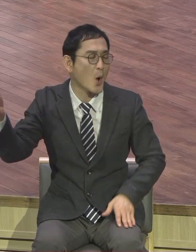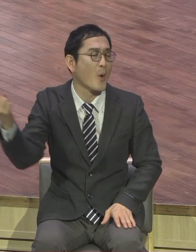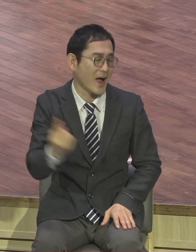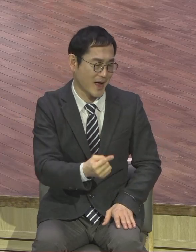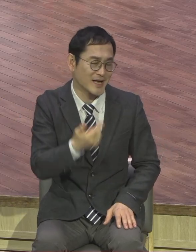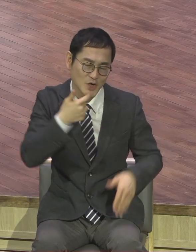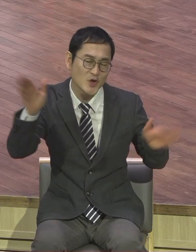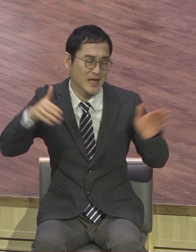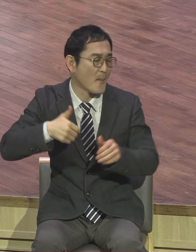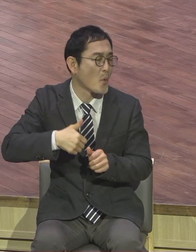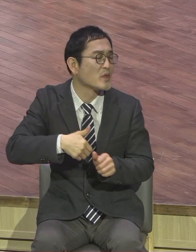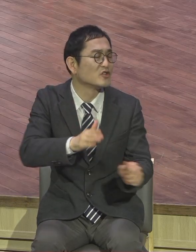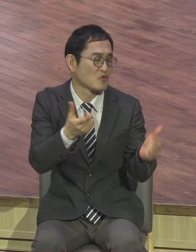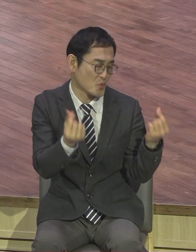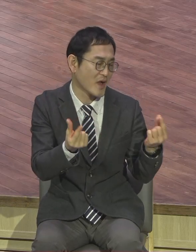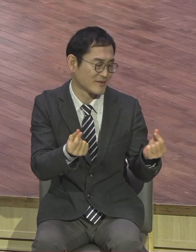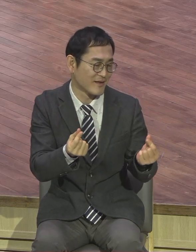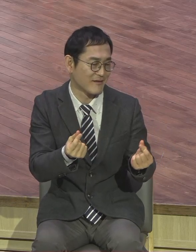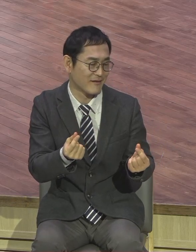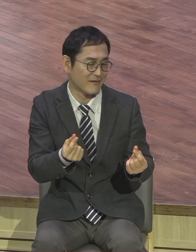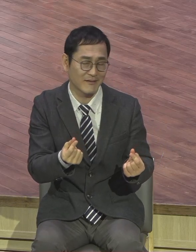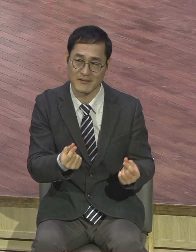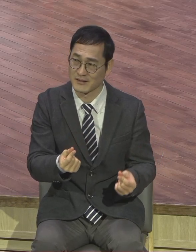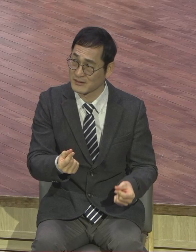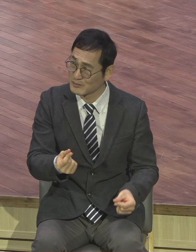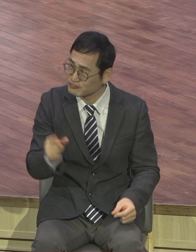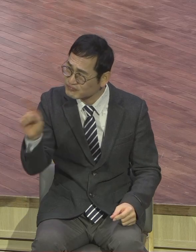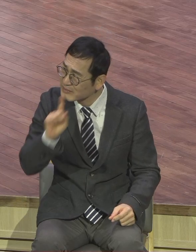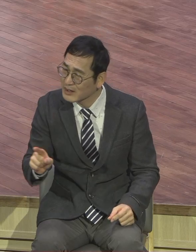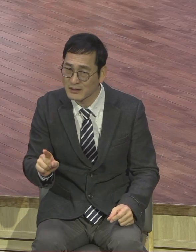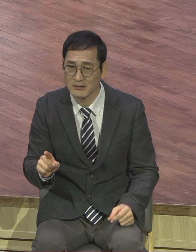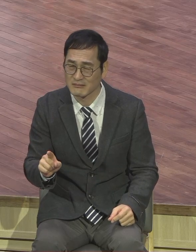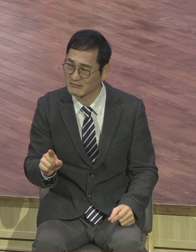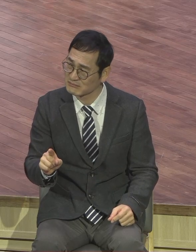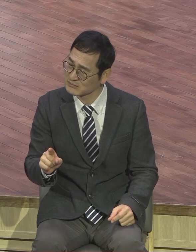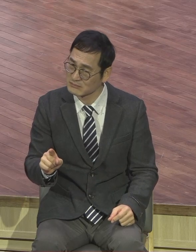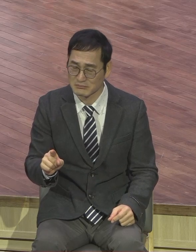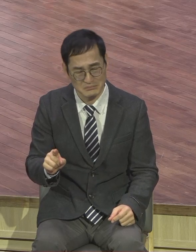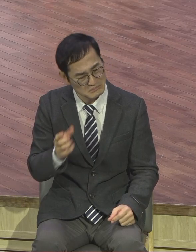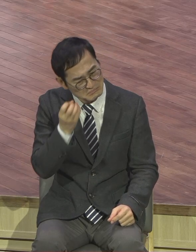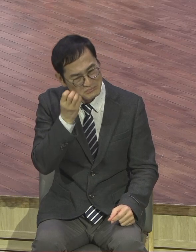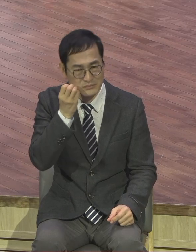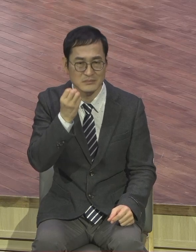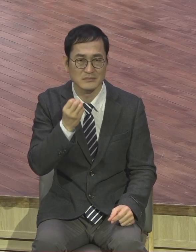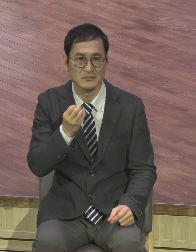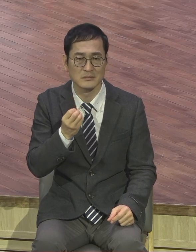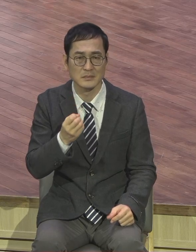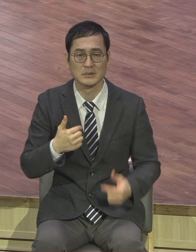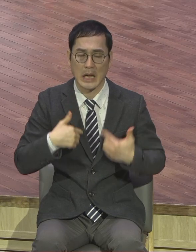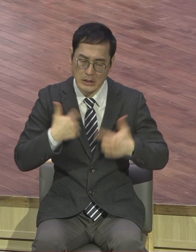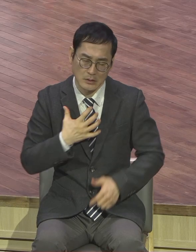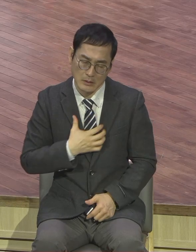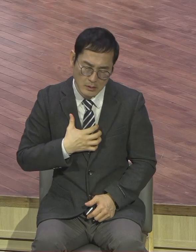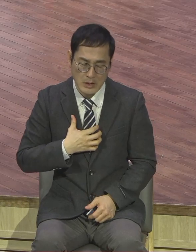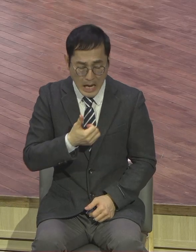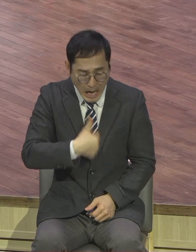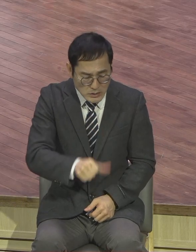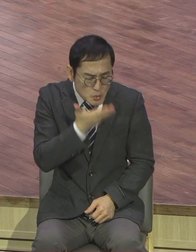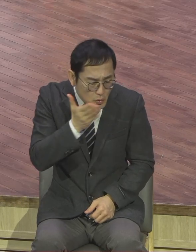천사를 보내주셨군요. 천사를 보내주셨대. 맨날 울고 앉아있는데 천사를 보내줬대.